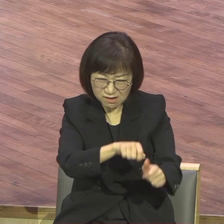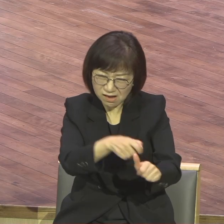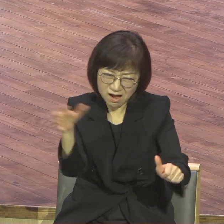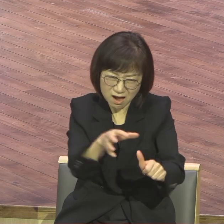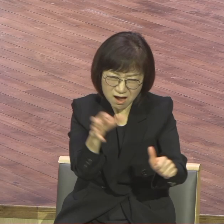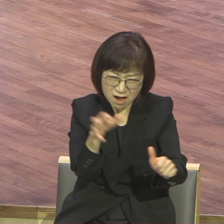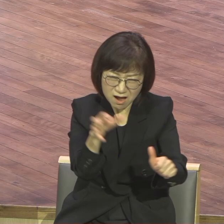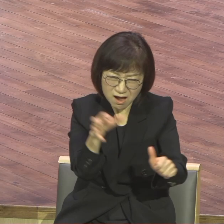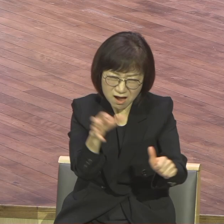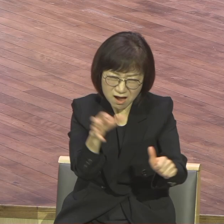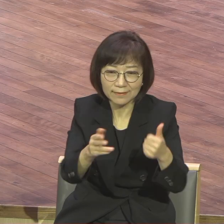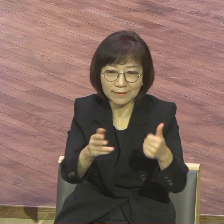되었던 사람들